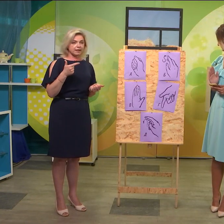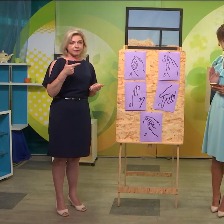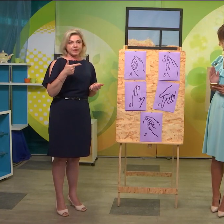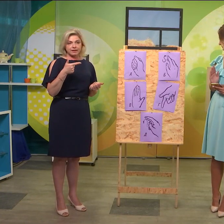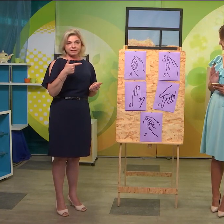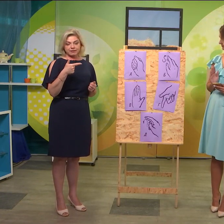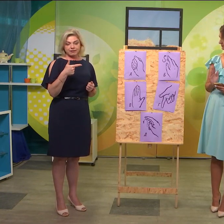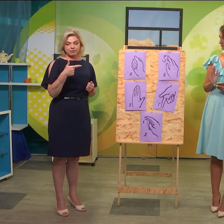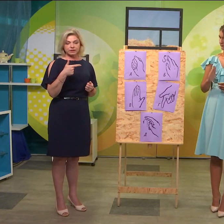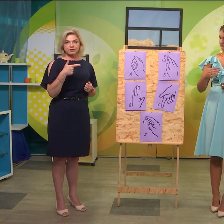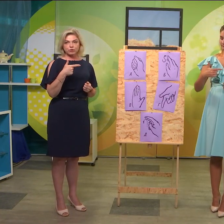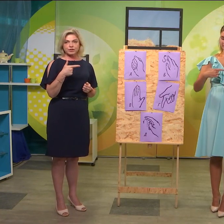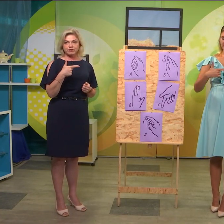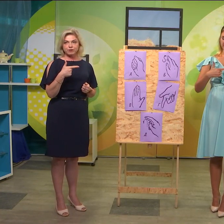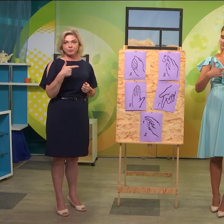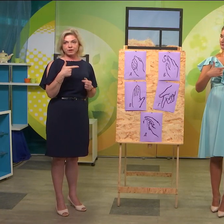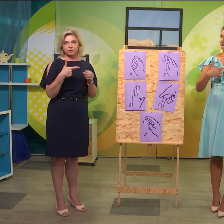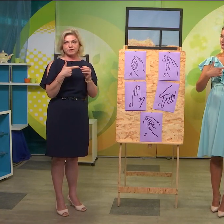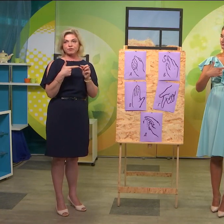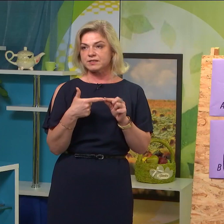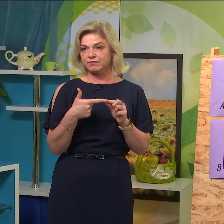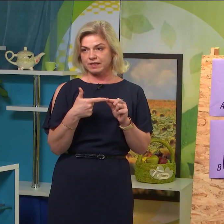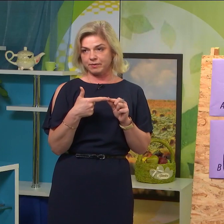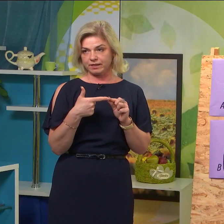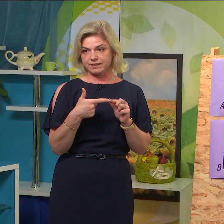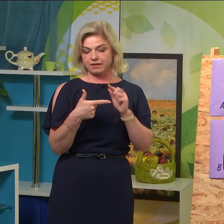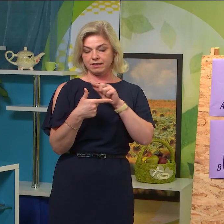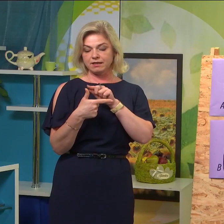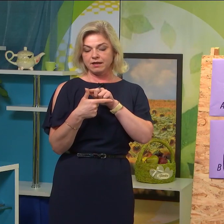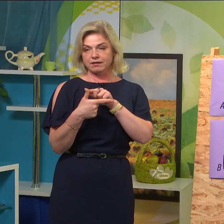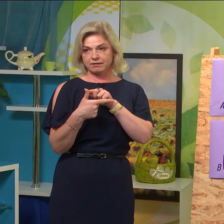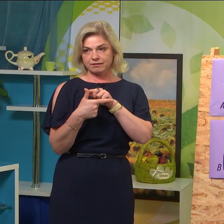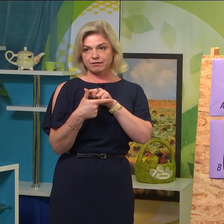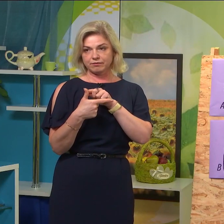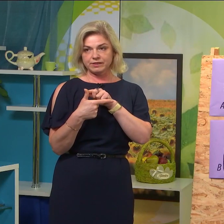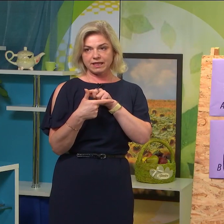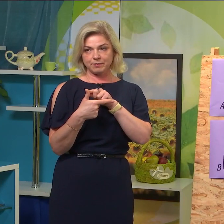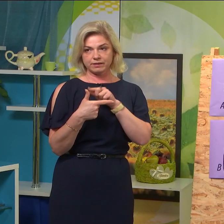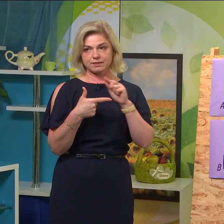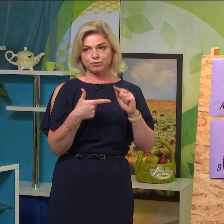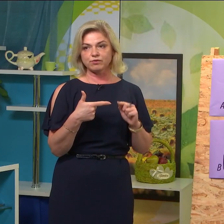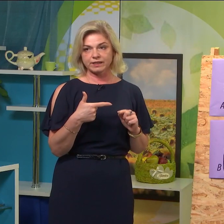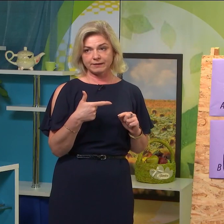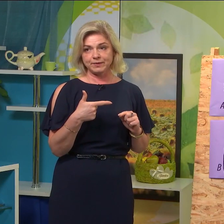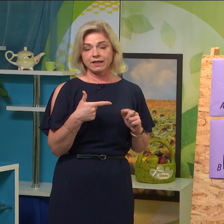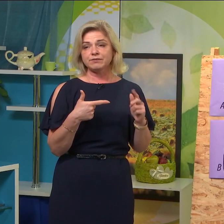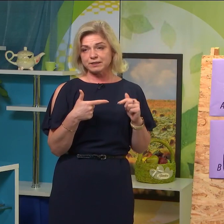«Г». Літера «Г», вона також рівненько показується, вказівний палець і великий палець, буква «Г». Давайте